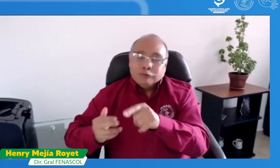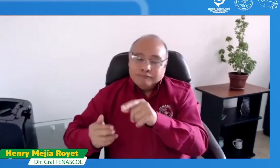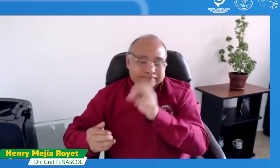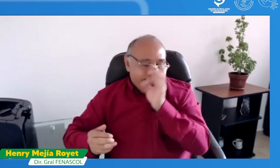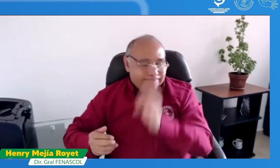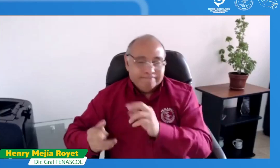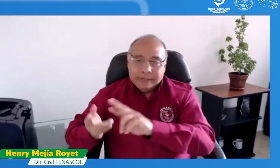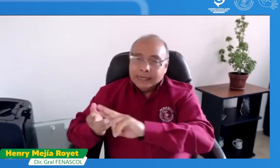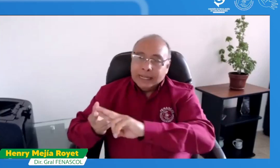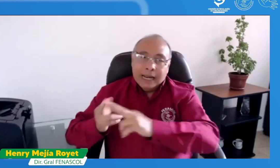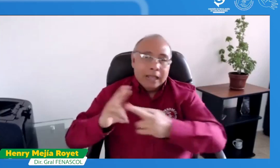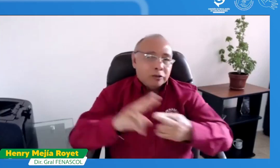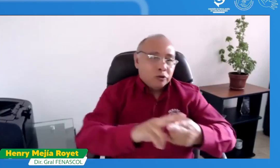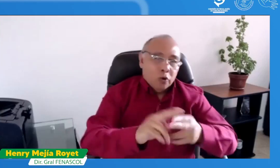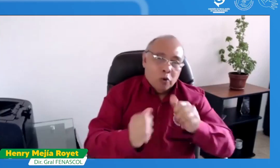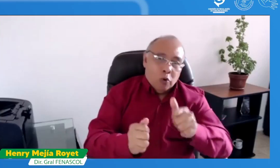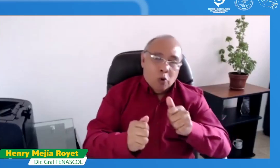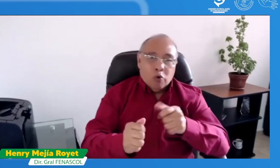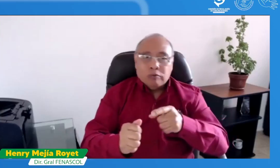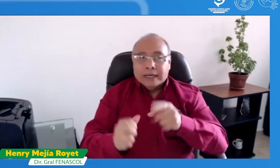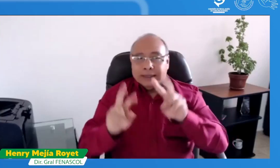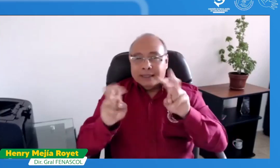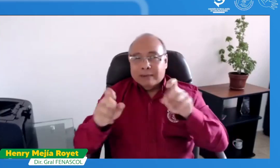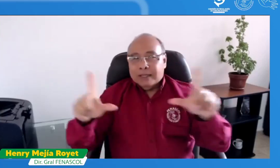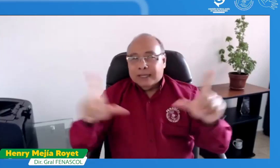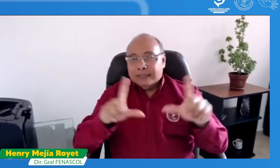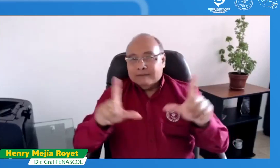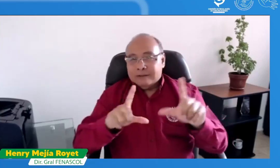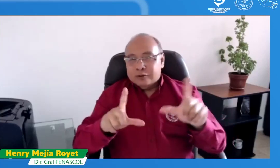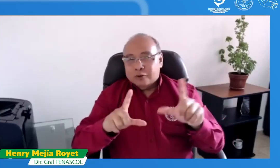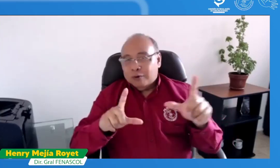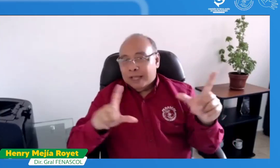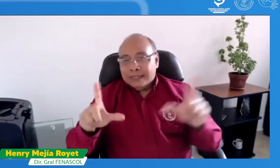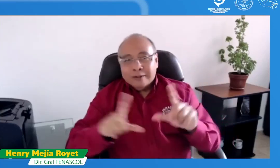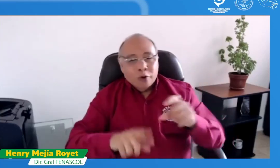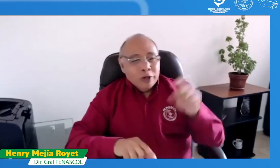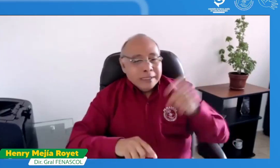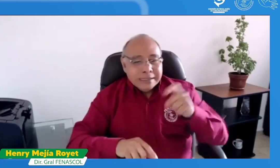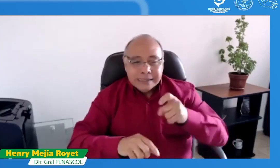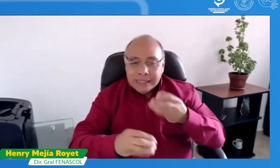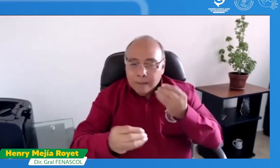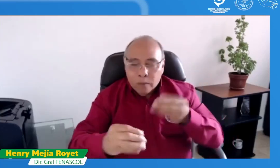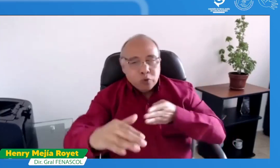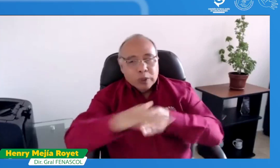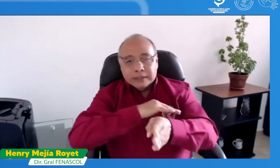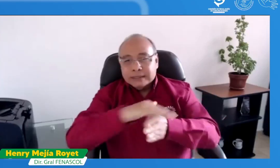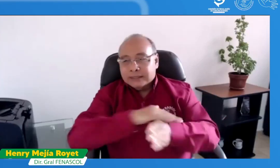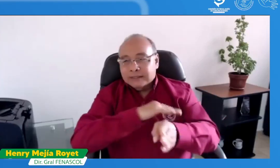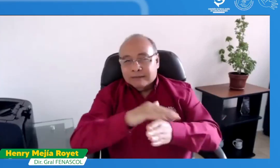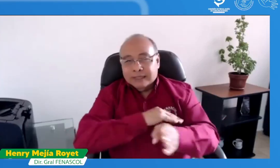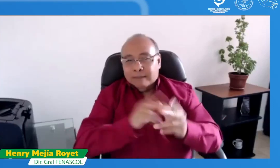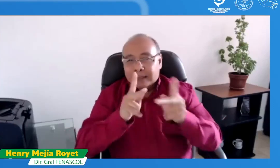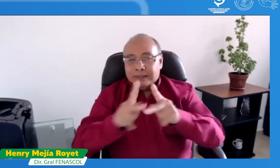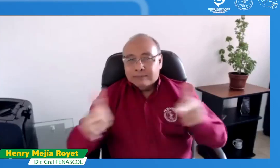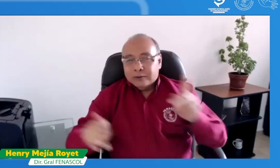nacional de accesibilidad que ciertamente tiene una relación con los sistemas de acceso a la televisión